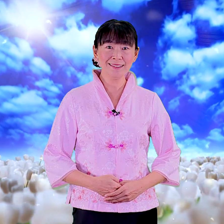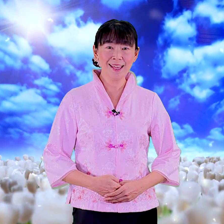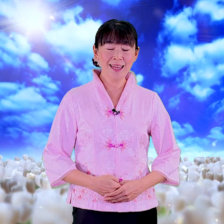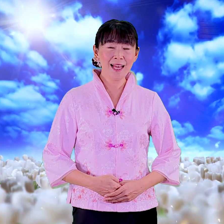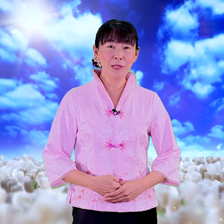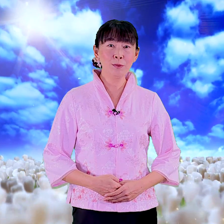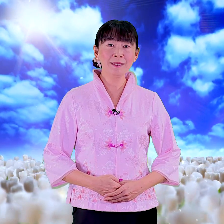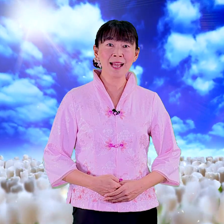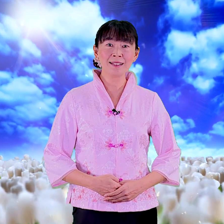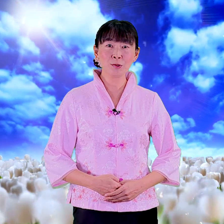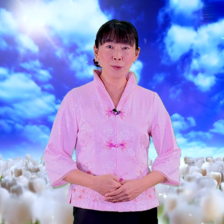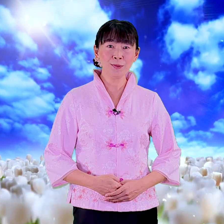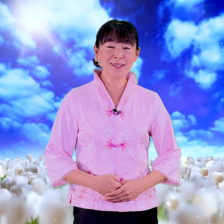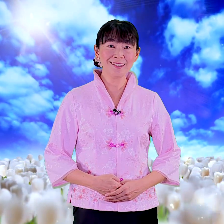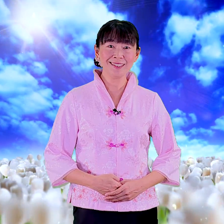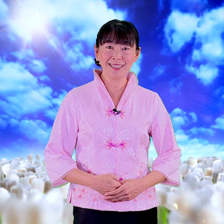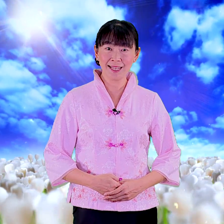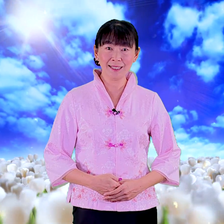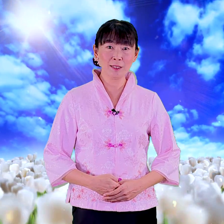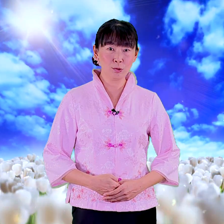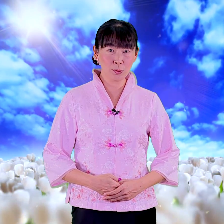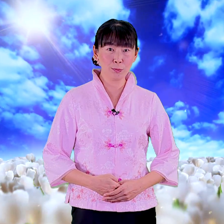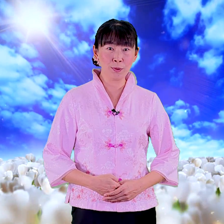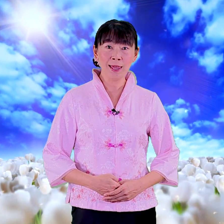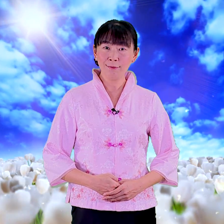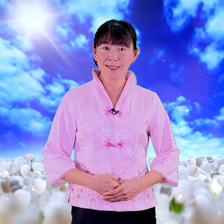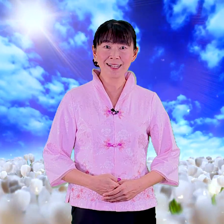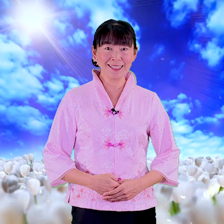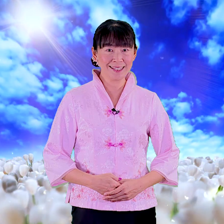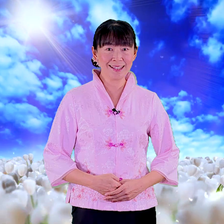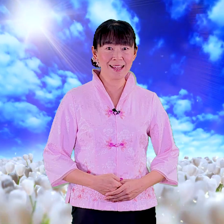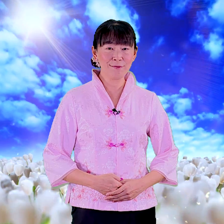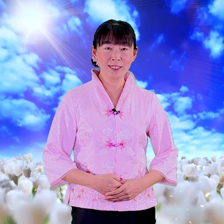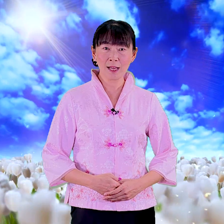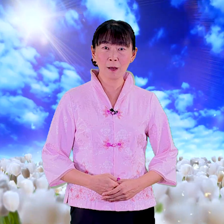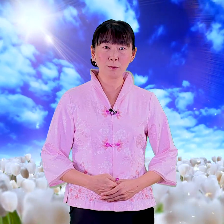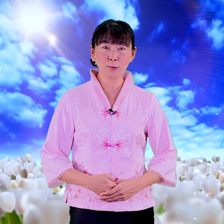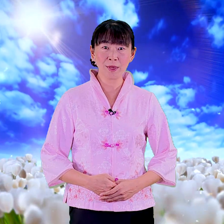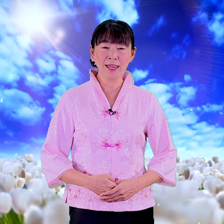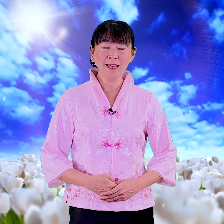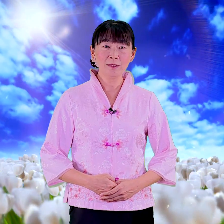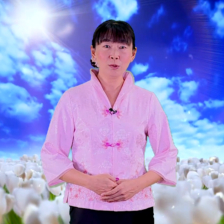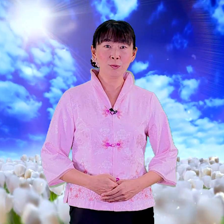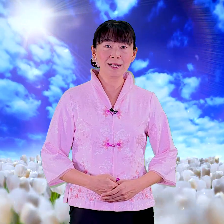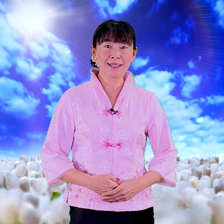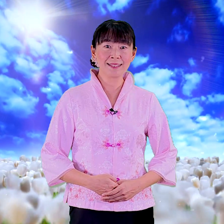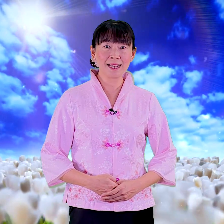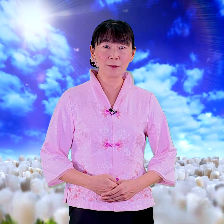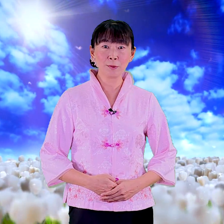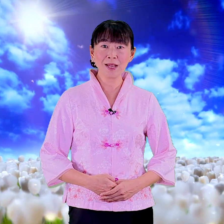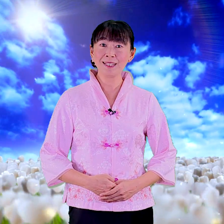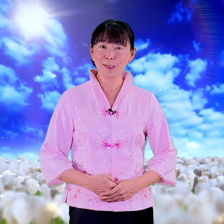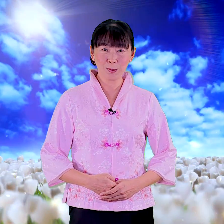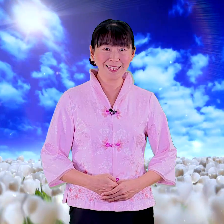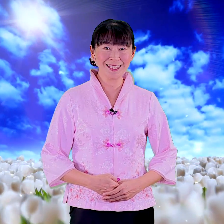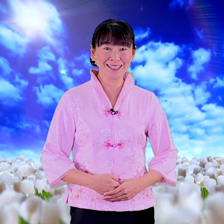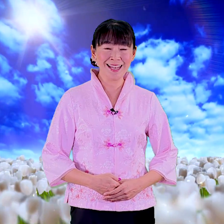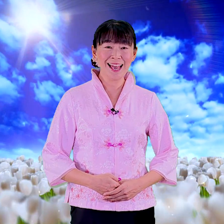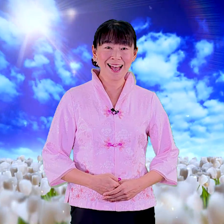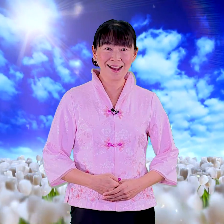而我们打的首语呢是简易的首语非常简单非常好学就是为让大家能够快乐的学习好